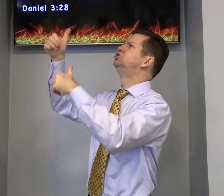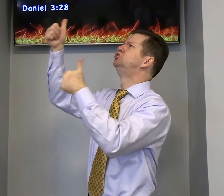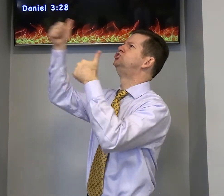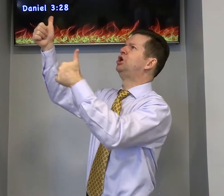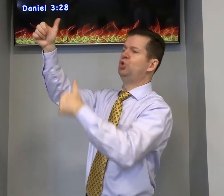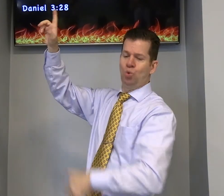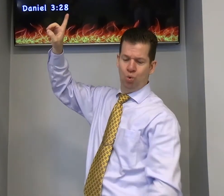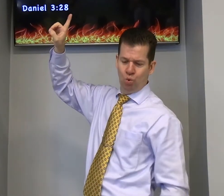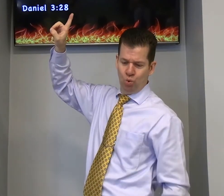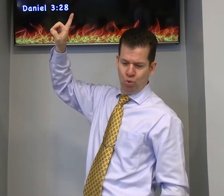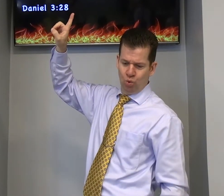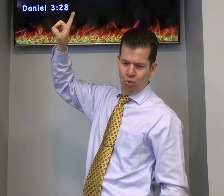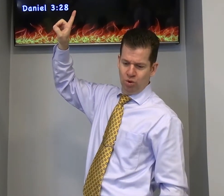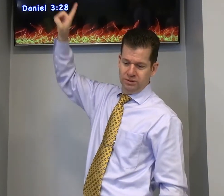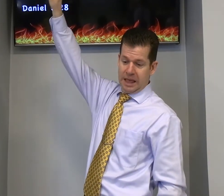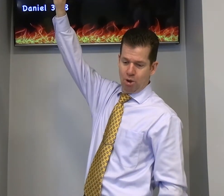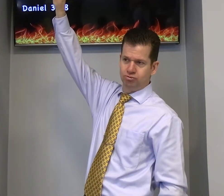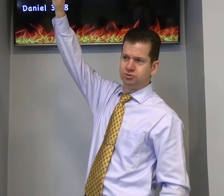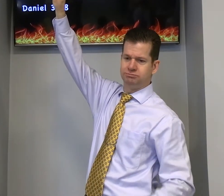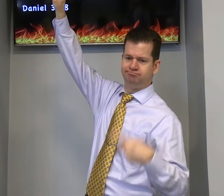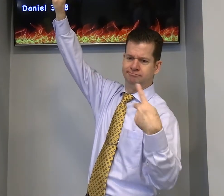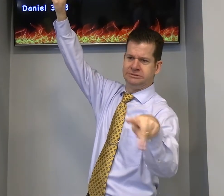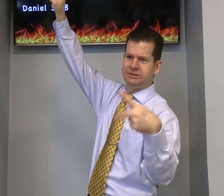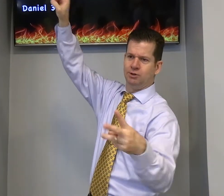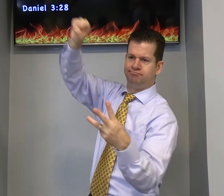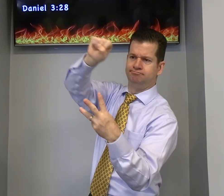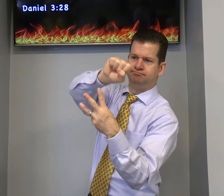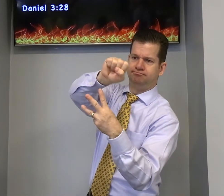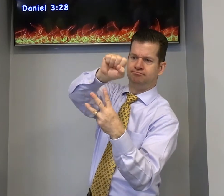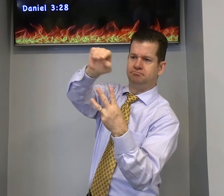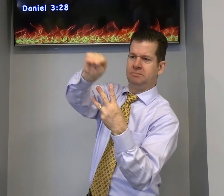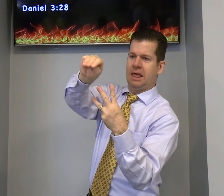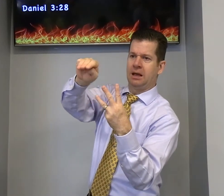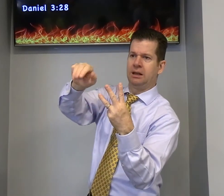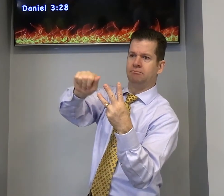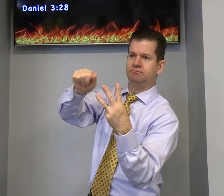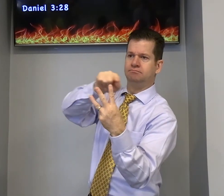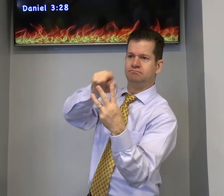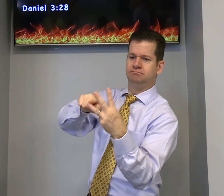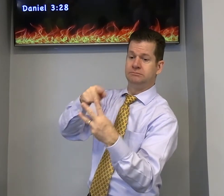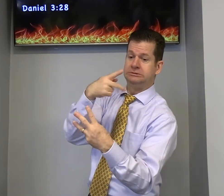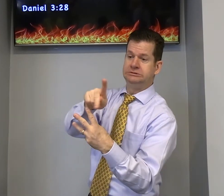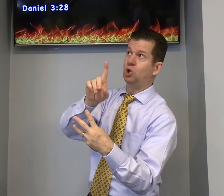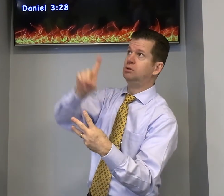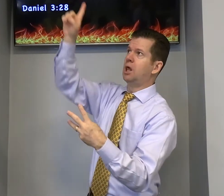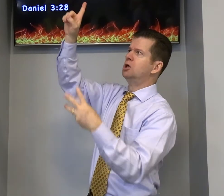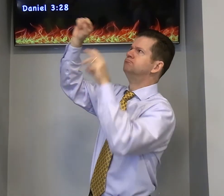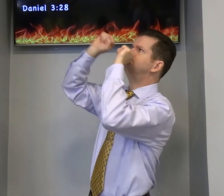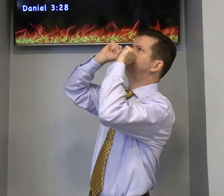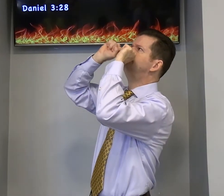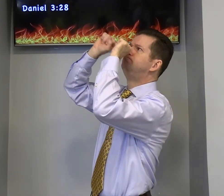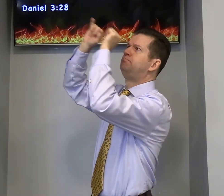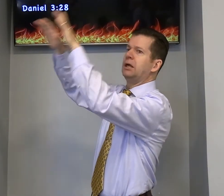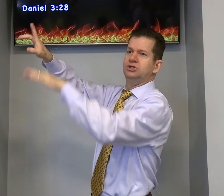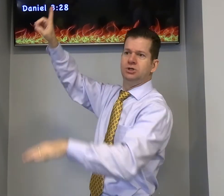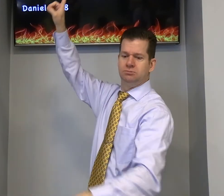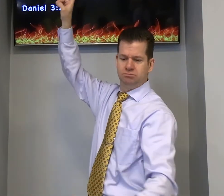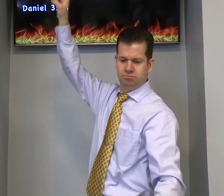Nebucodonosor abendizou o nome de Deus por causa do testemunho de Shadraki Mezaki